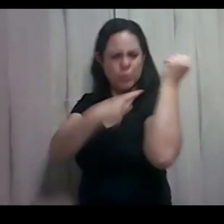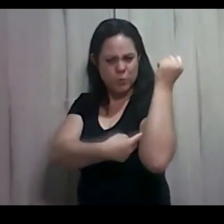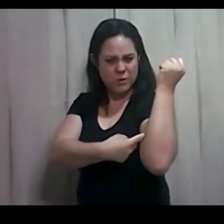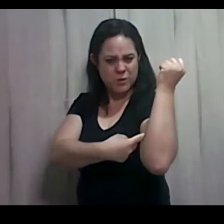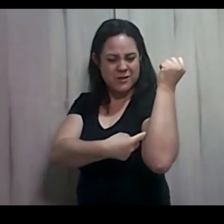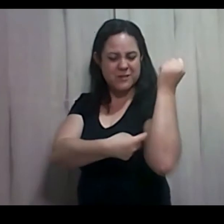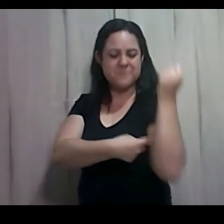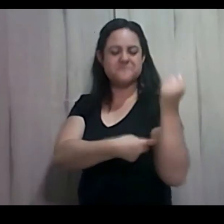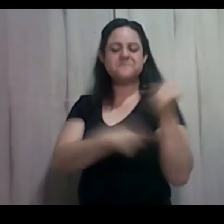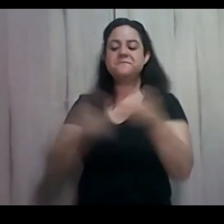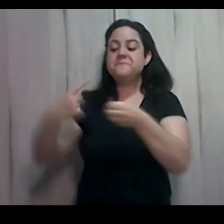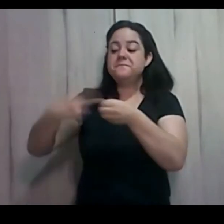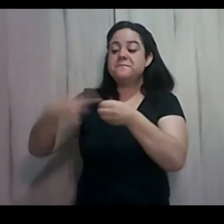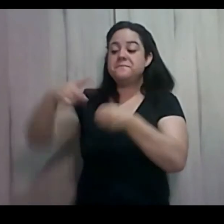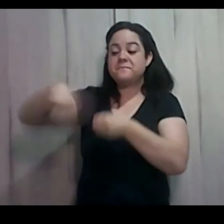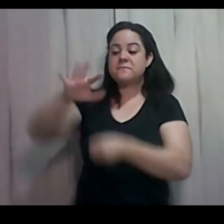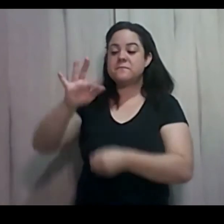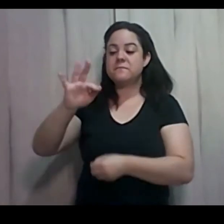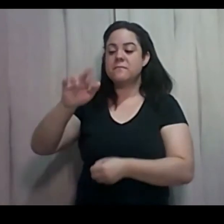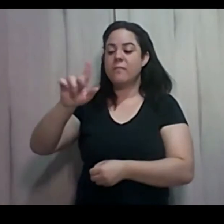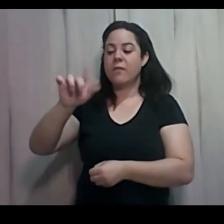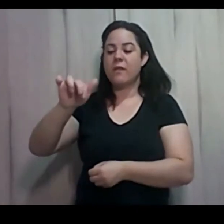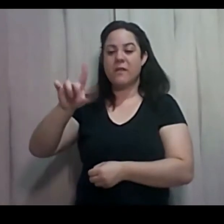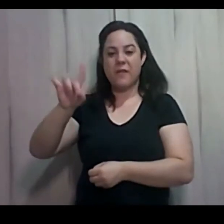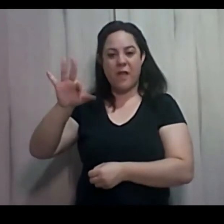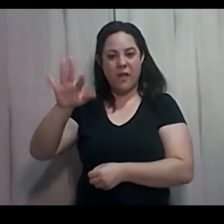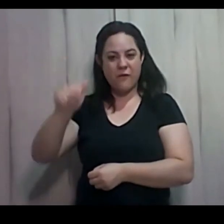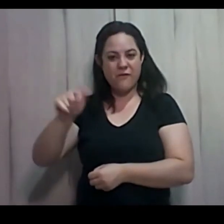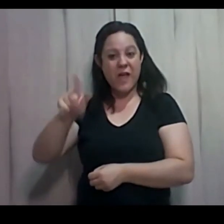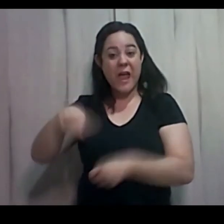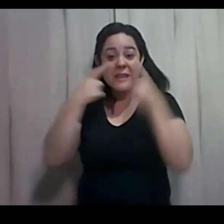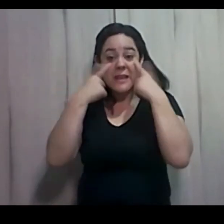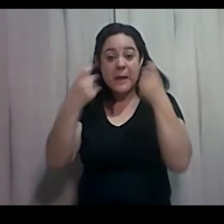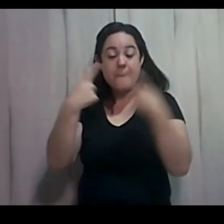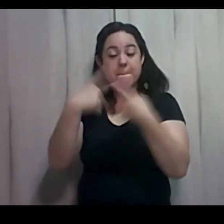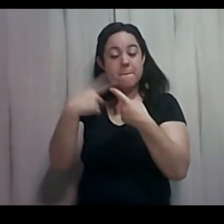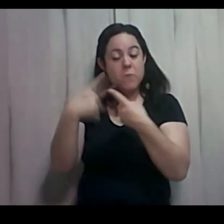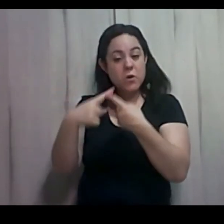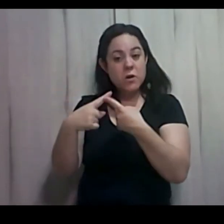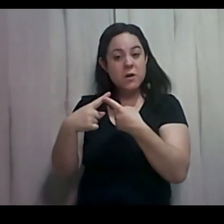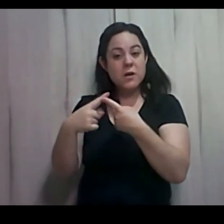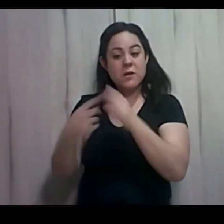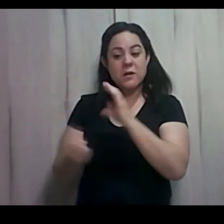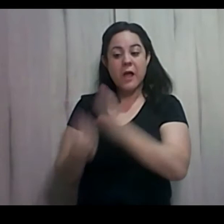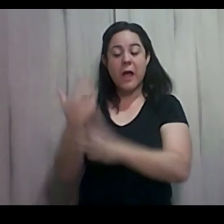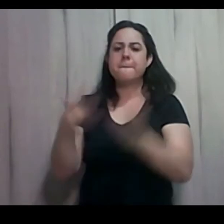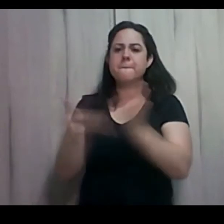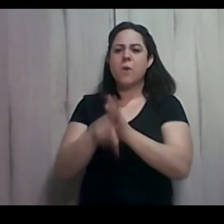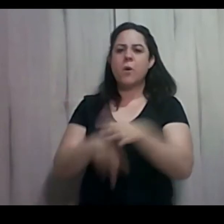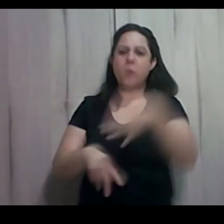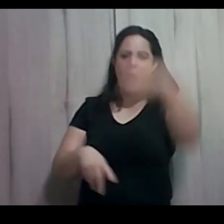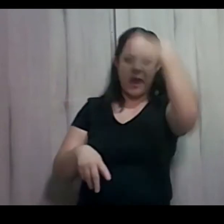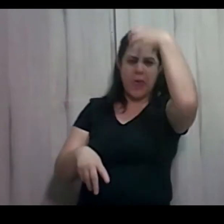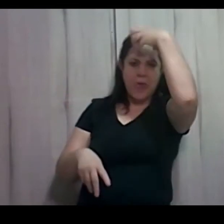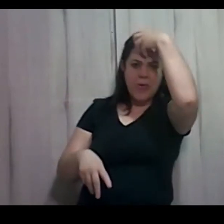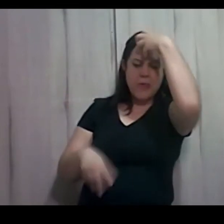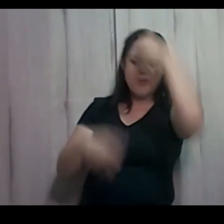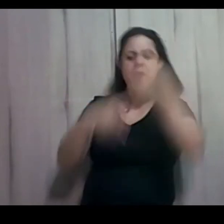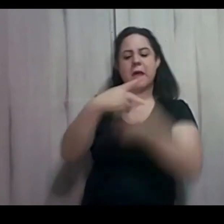Filadélfia é muito interessante porque ela foi fundada pelo rei de Pérgamo. A cidade que nós já falamos dela, já